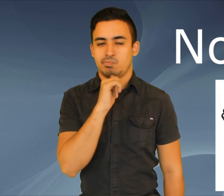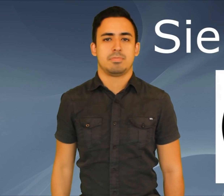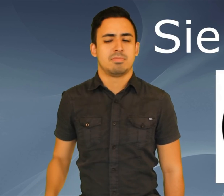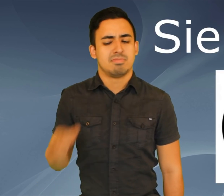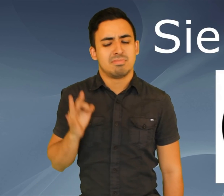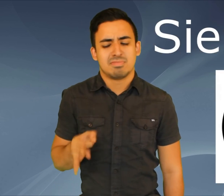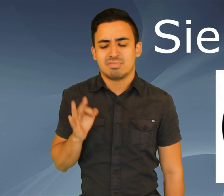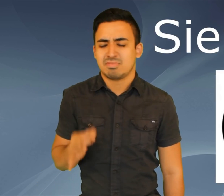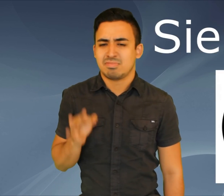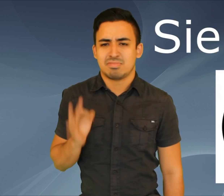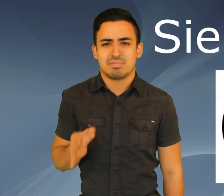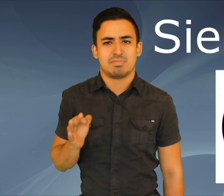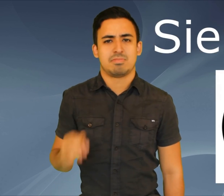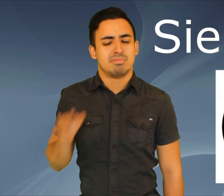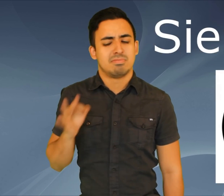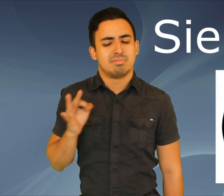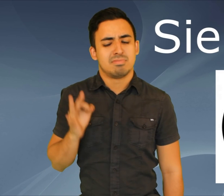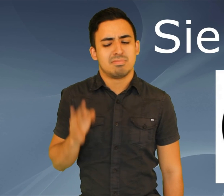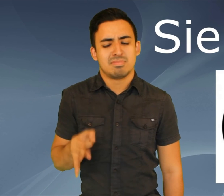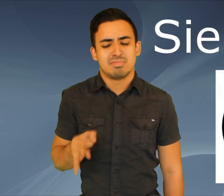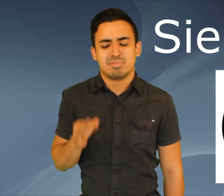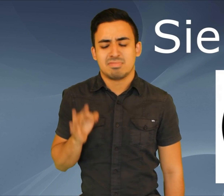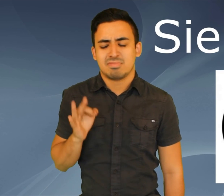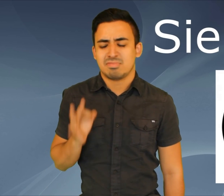Siempre, siempre